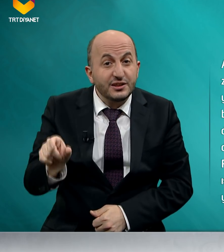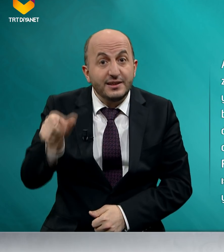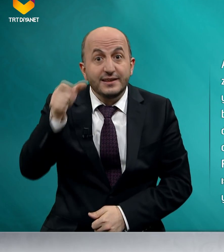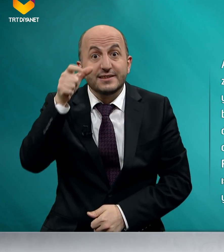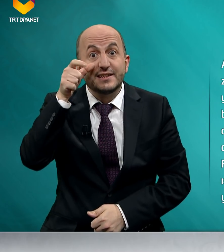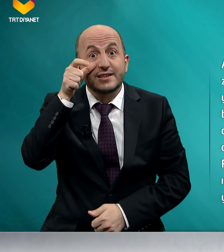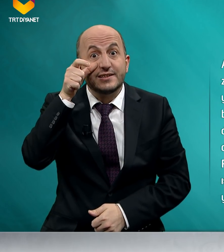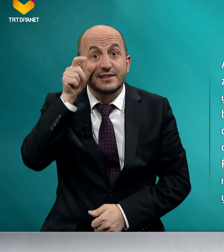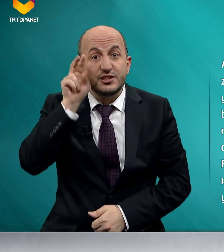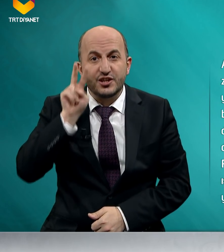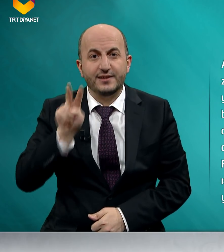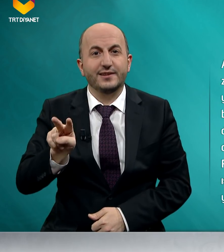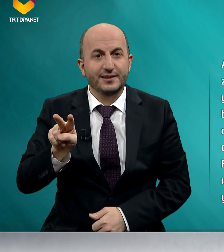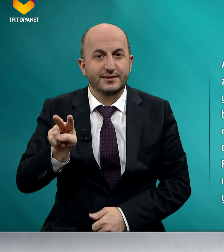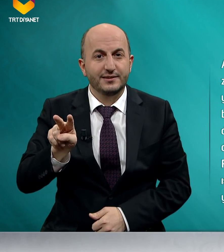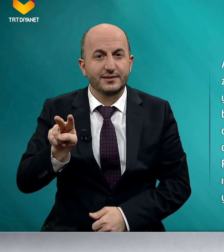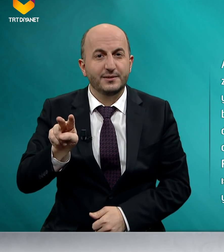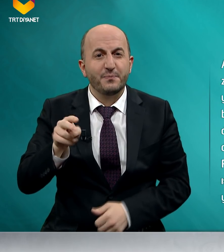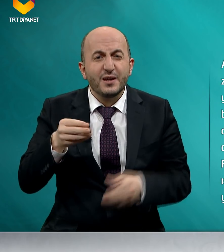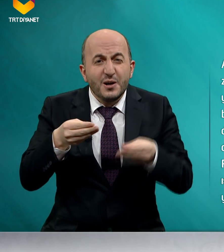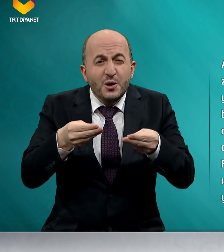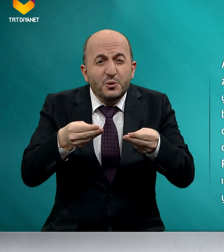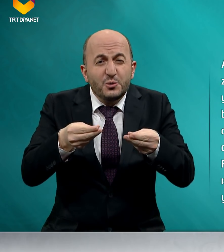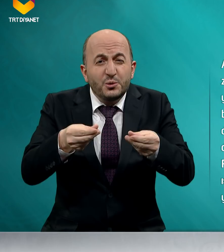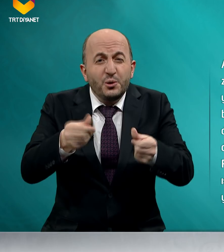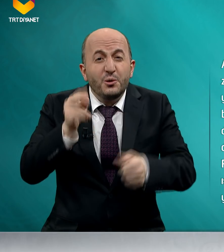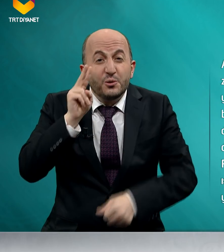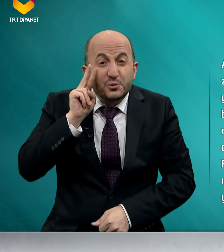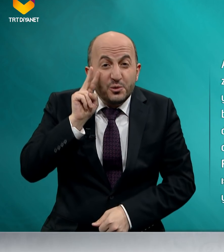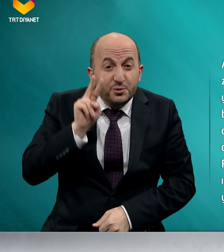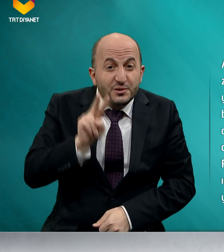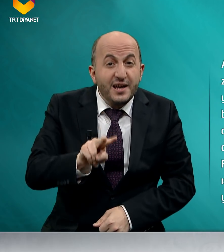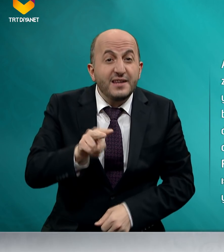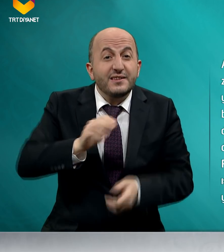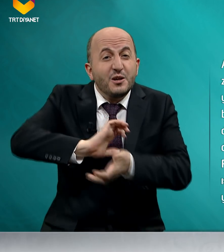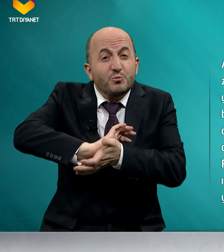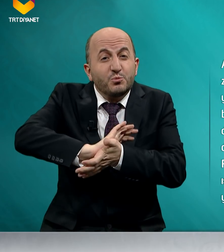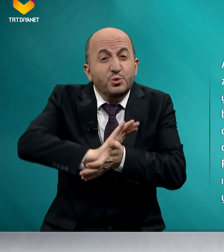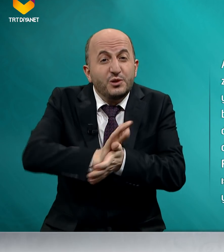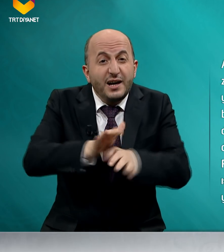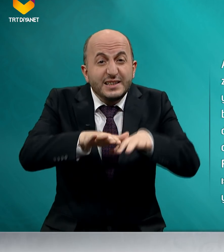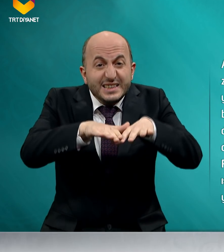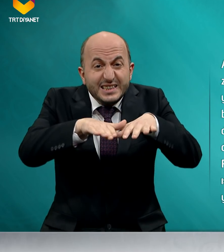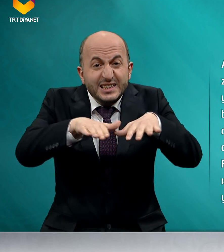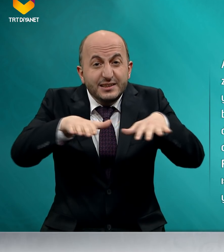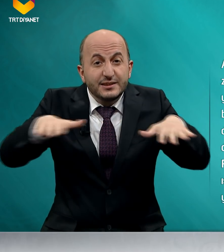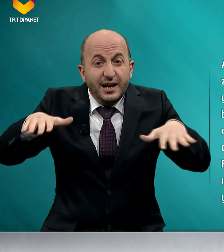dikkatini çekti. Kuru görünen buğday yığınına